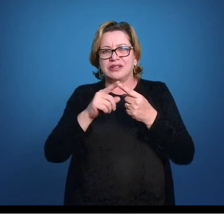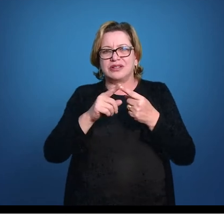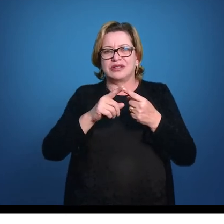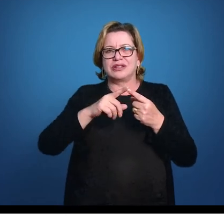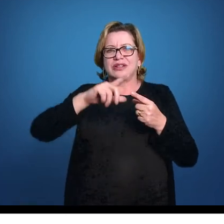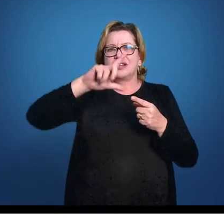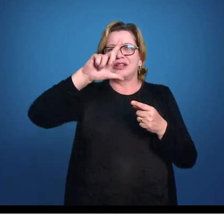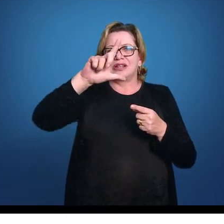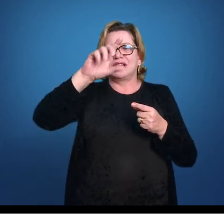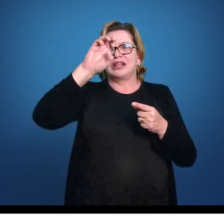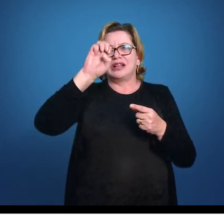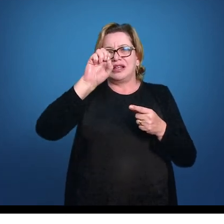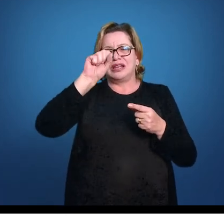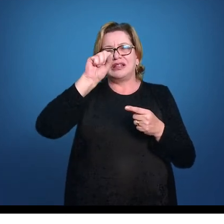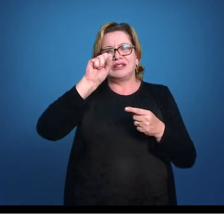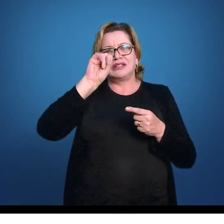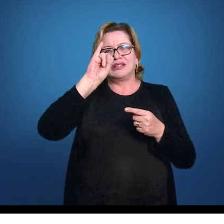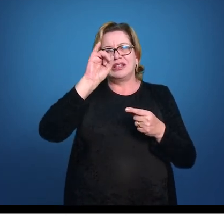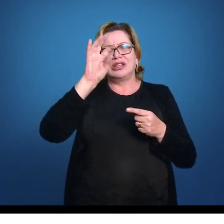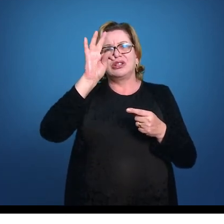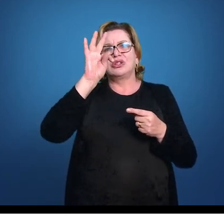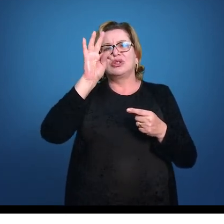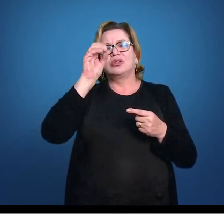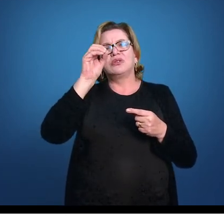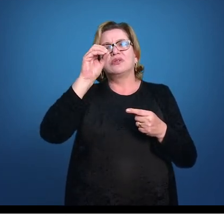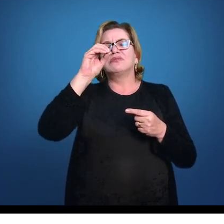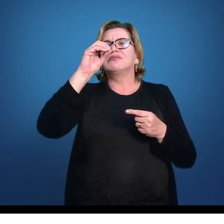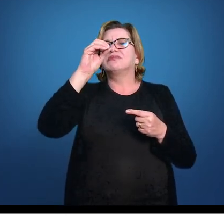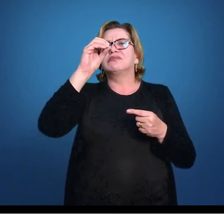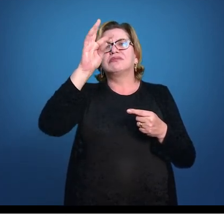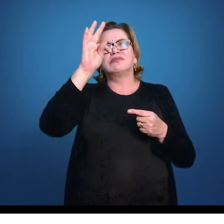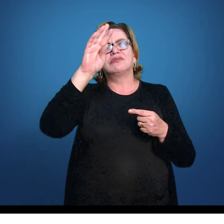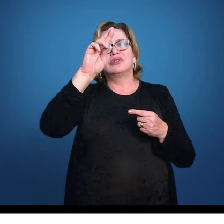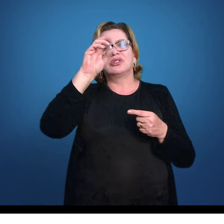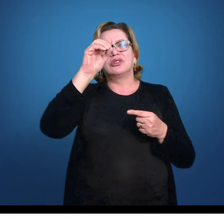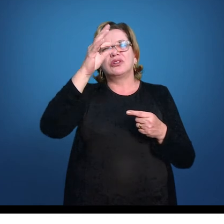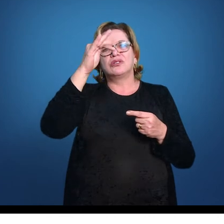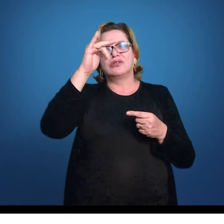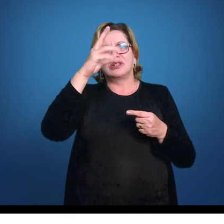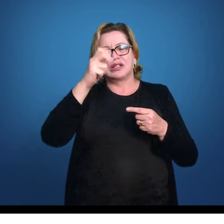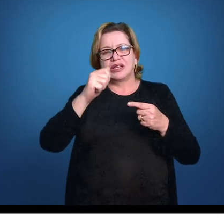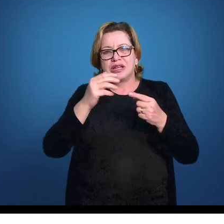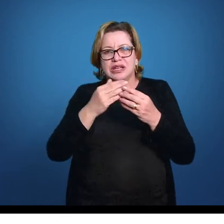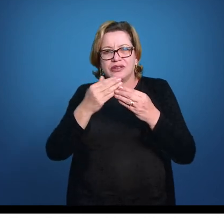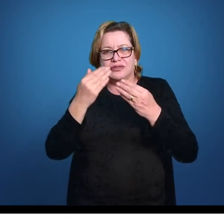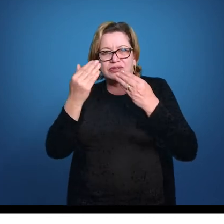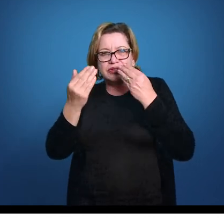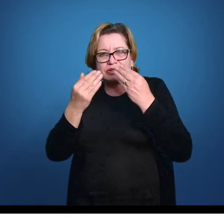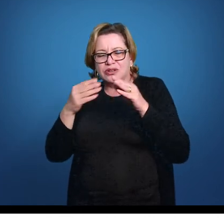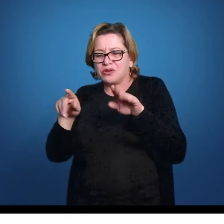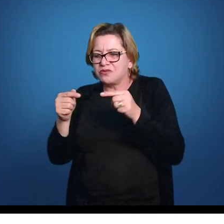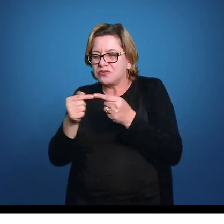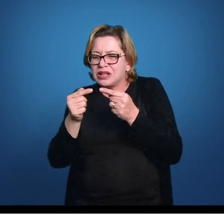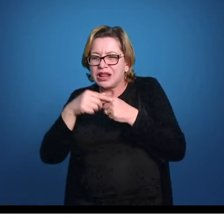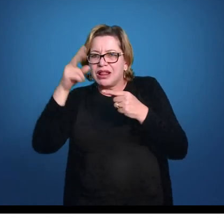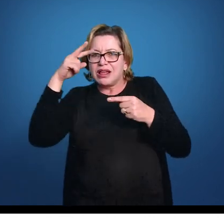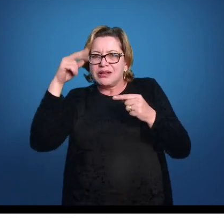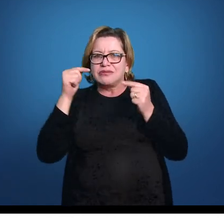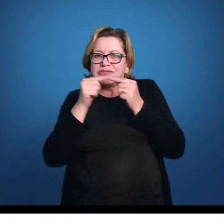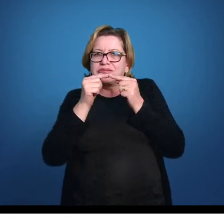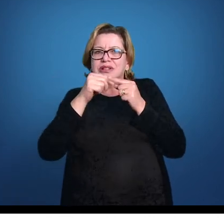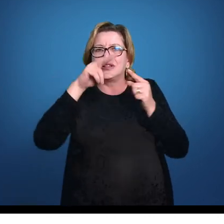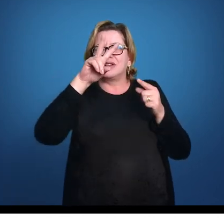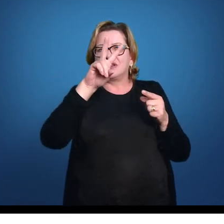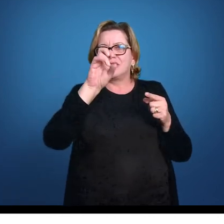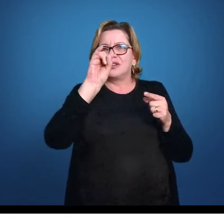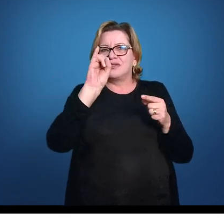lecitotrófica, então o lecito, lembra da embriologia comparada, é em relação ao vitelo, tínhamos então ovos